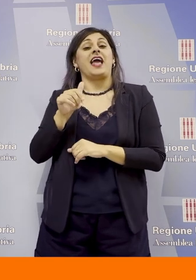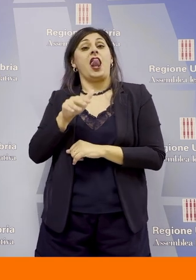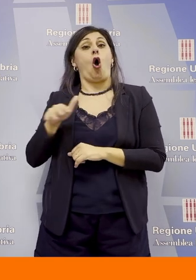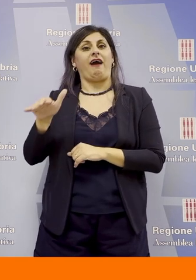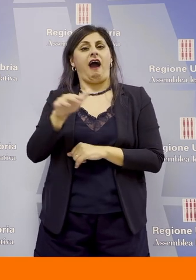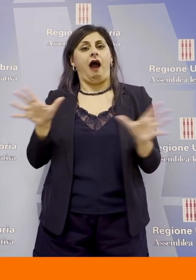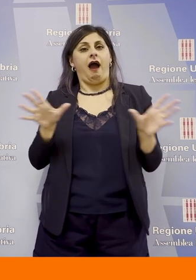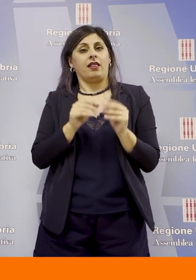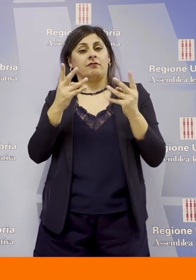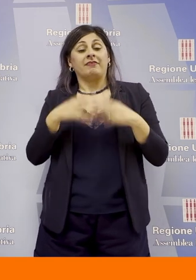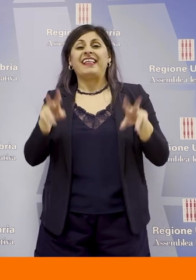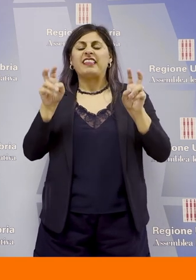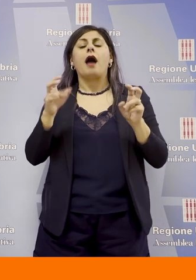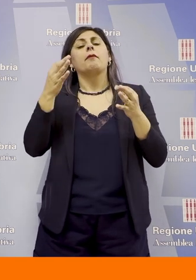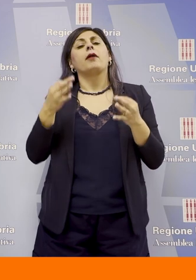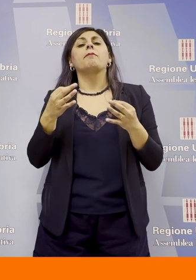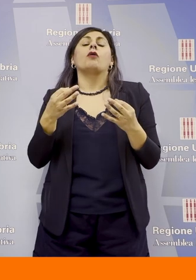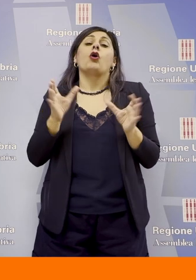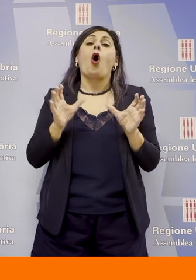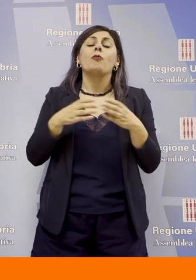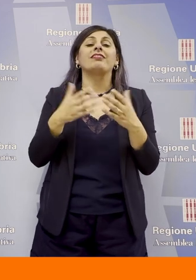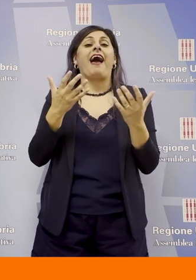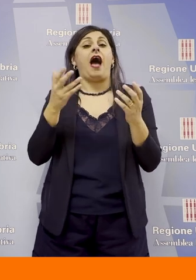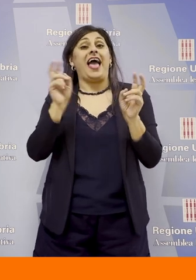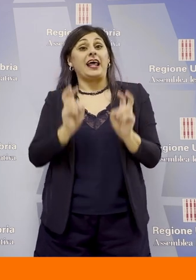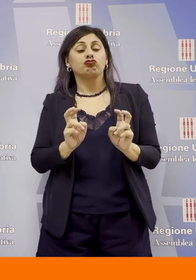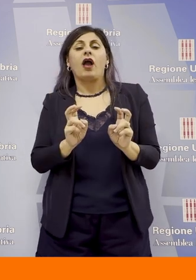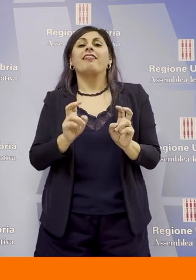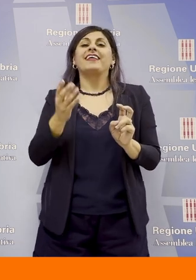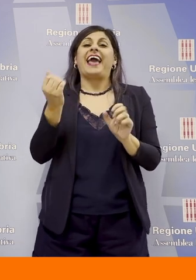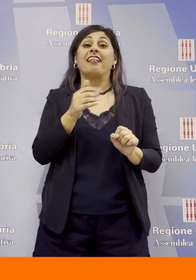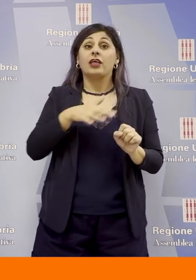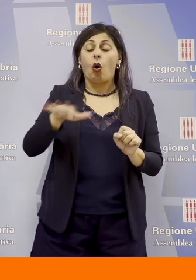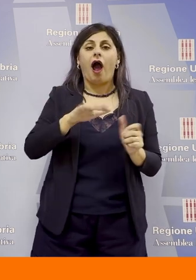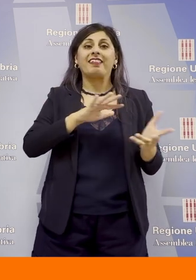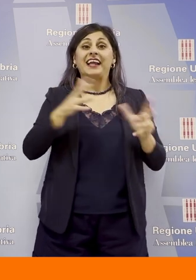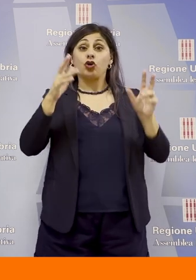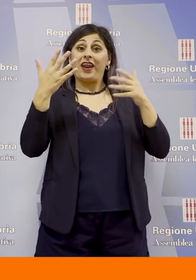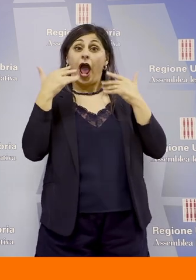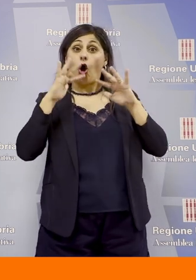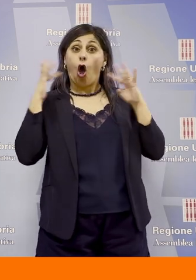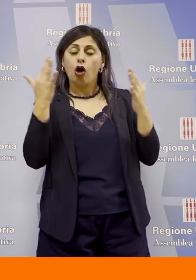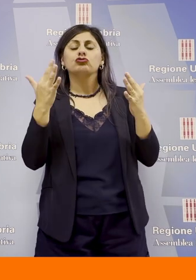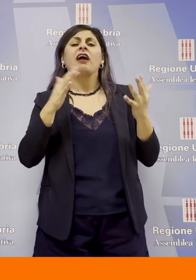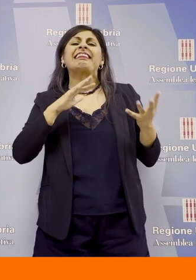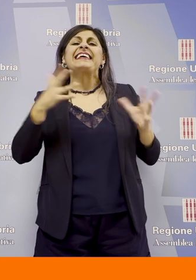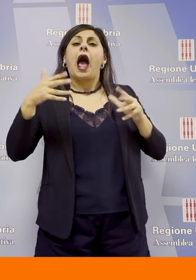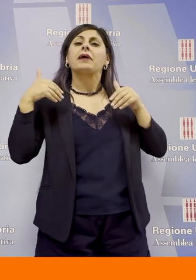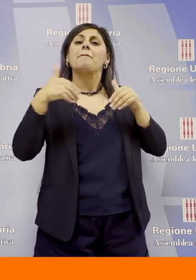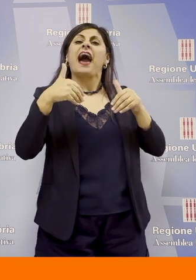sul tema comunità energetiche ed antilocali, transizione ecologica e dinamiche della partecipazione. L'iniziativa